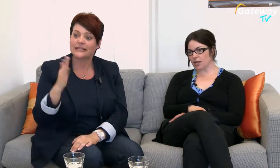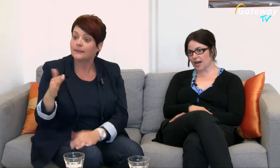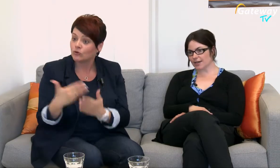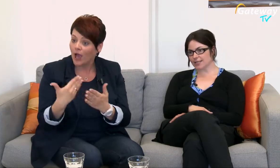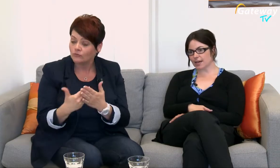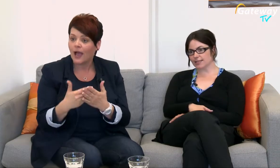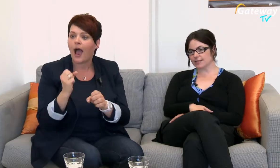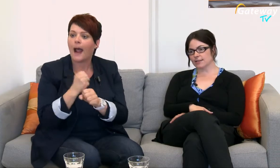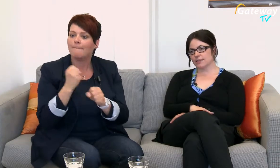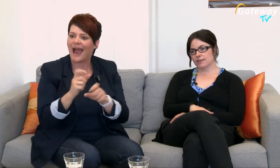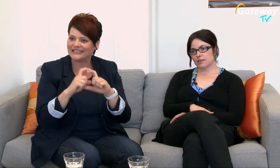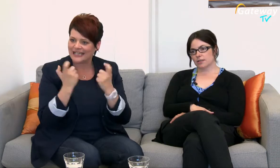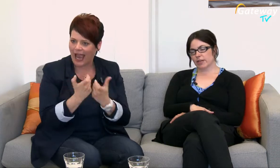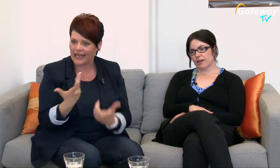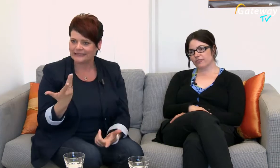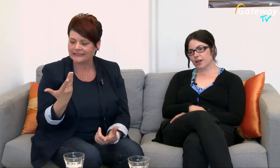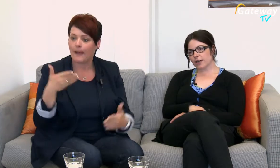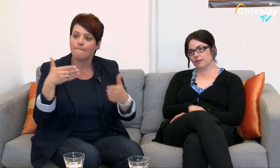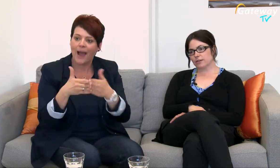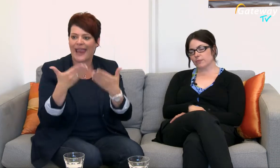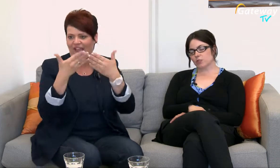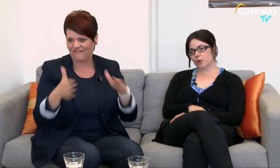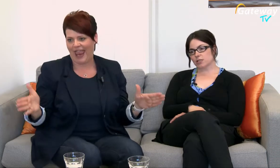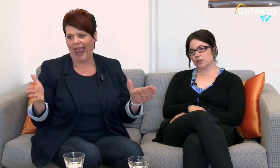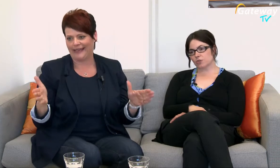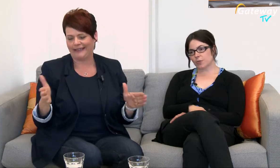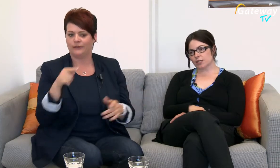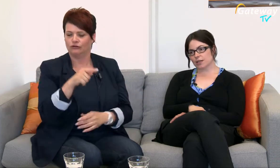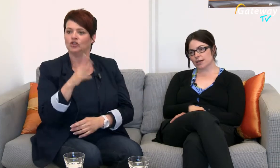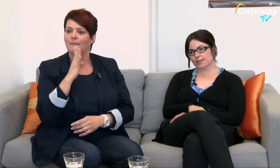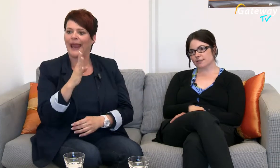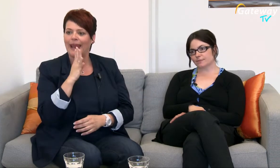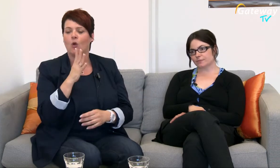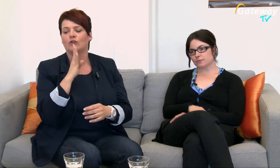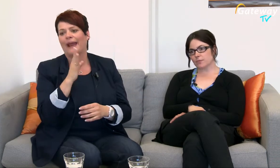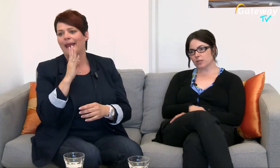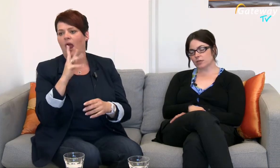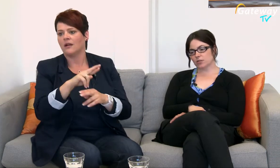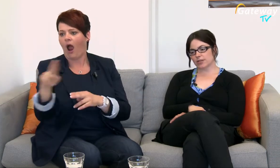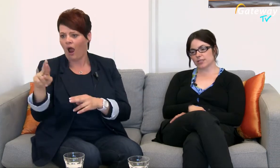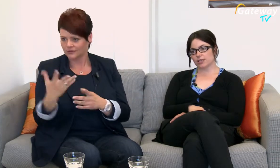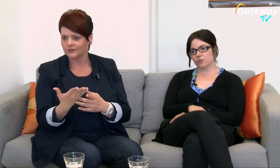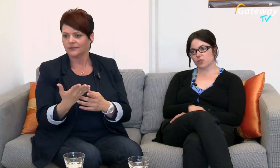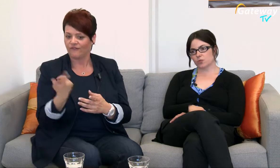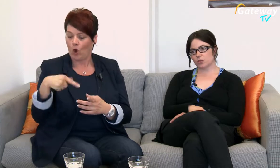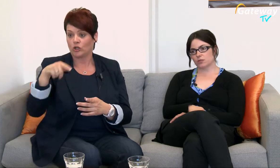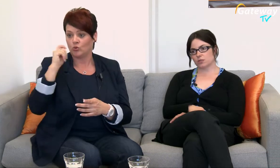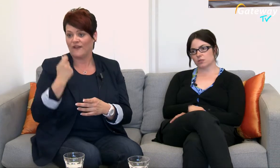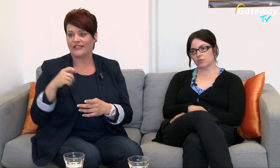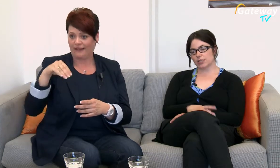einen Arbeitskreis Barrierefrei des Sprecherinnen und Sprecherrats Der Universität Würzburg Und mit